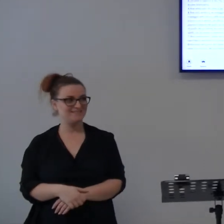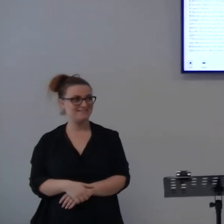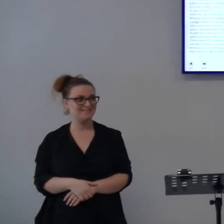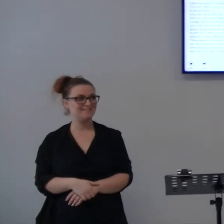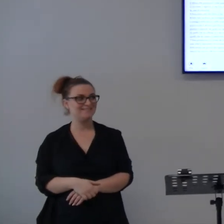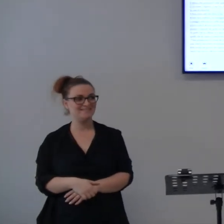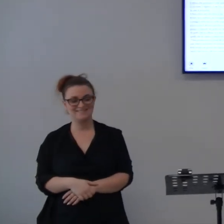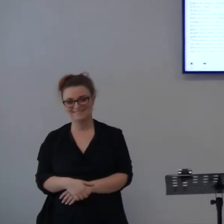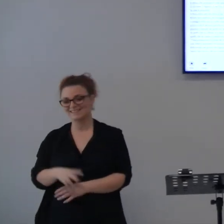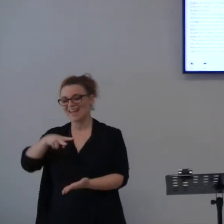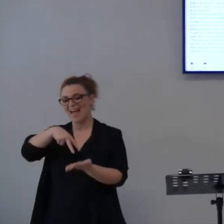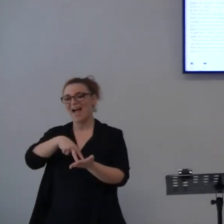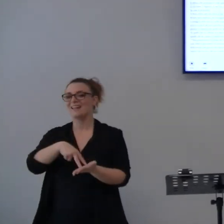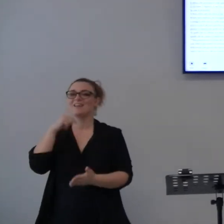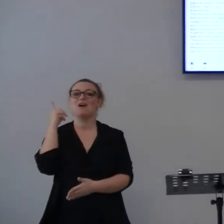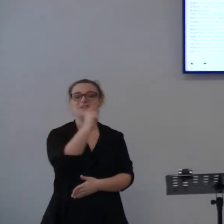si alza e va via.